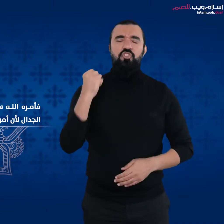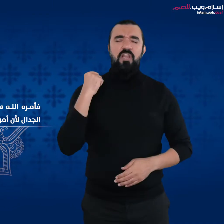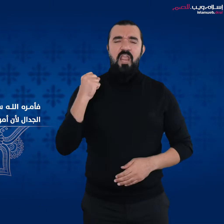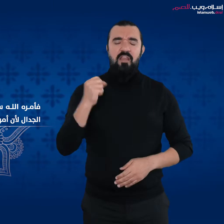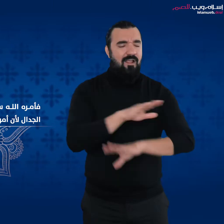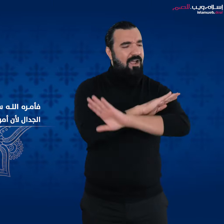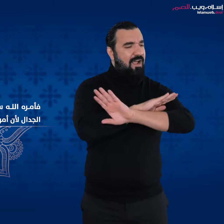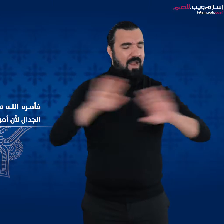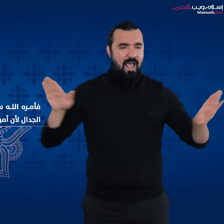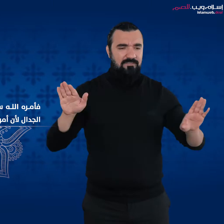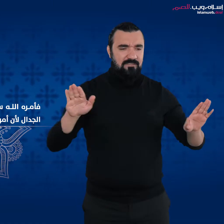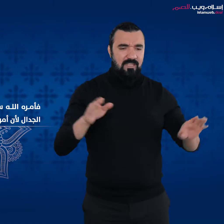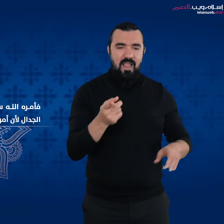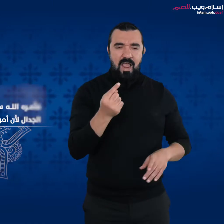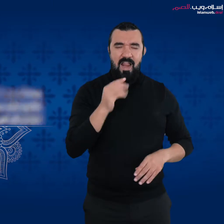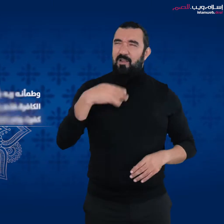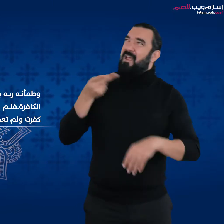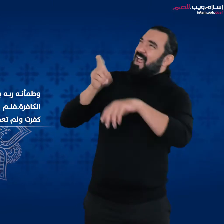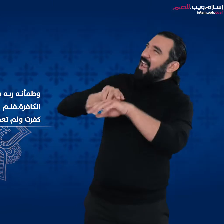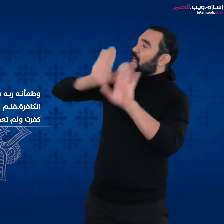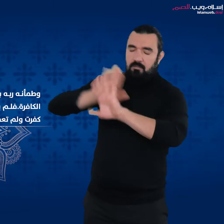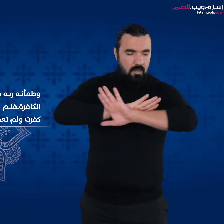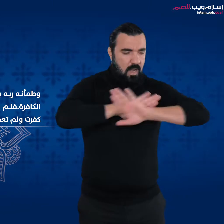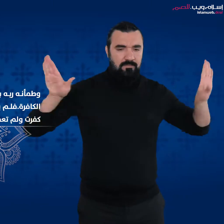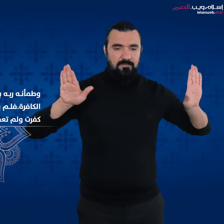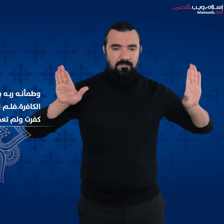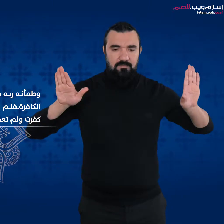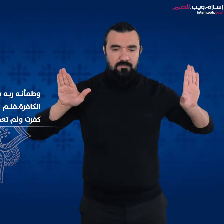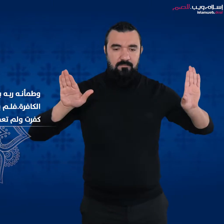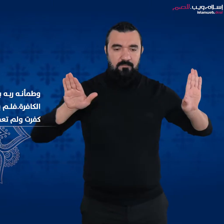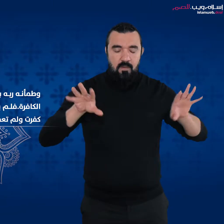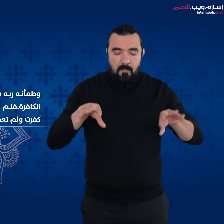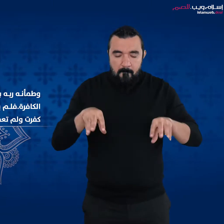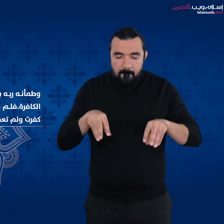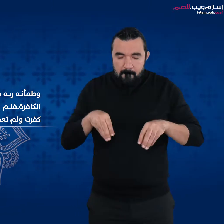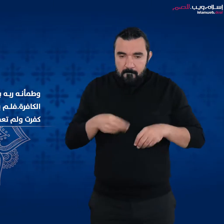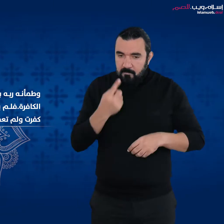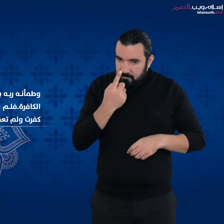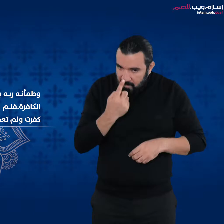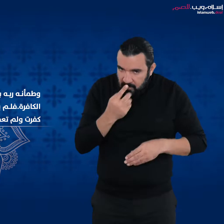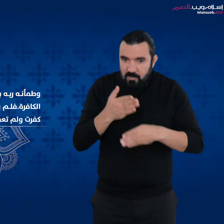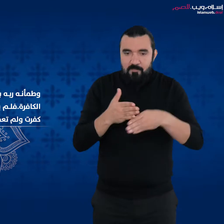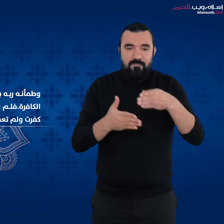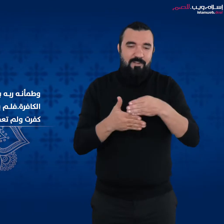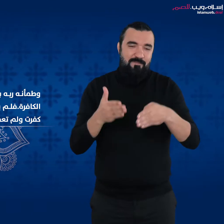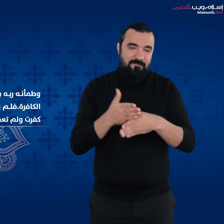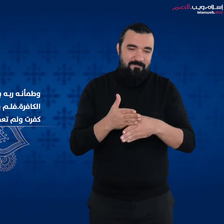ولن يرد وطمأنه ربه بأنه سينجي لوطا